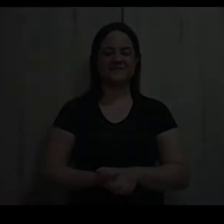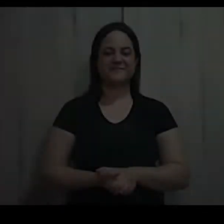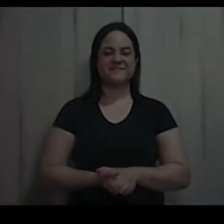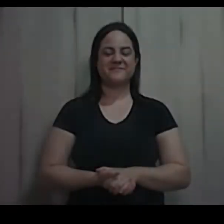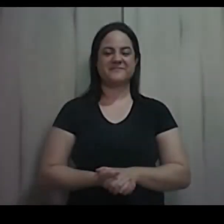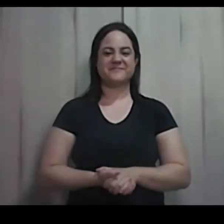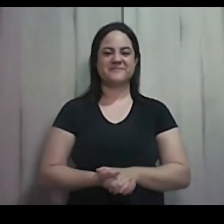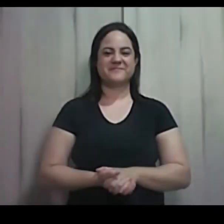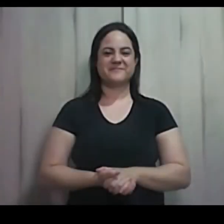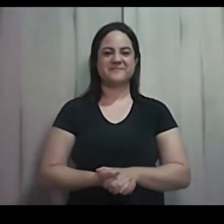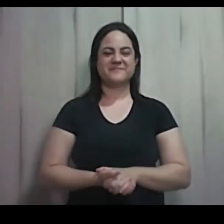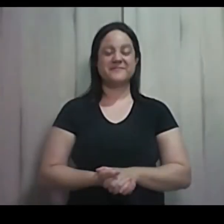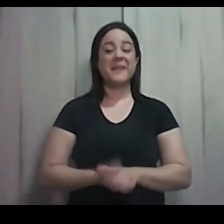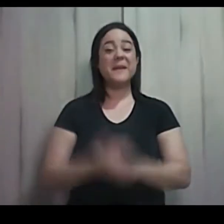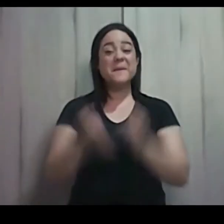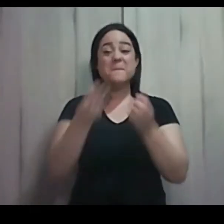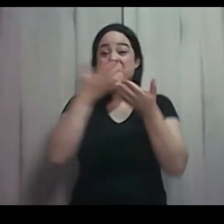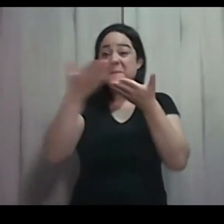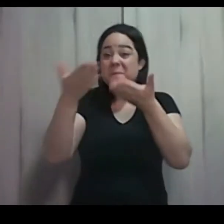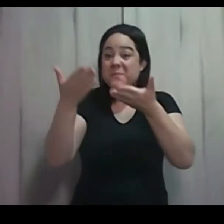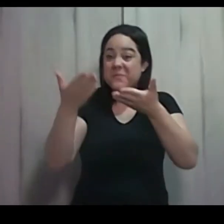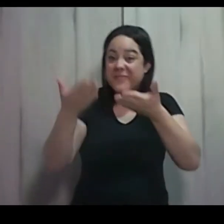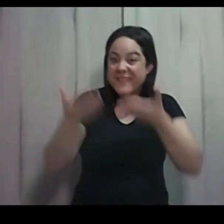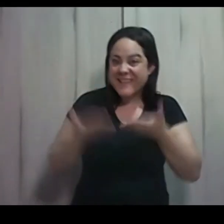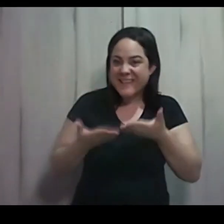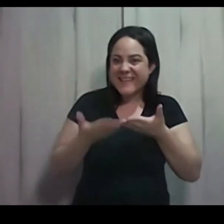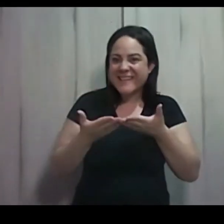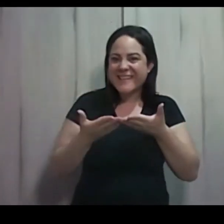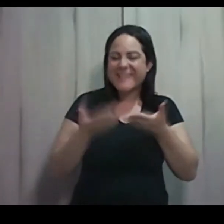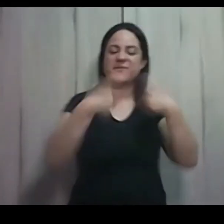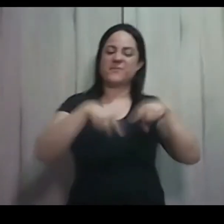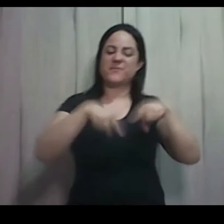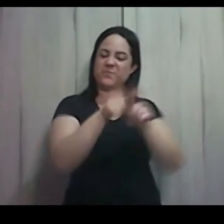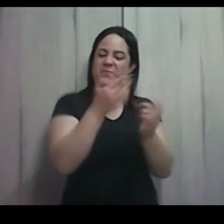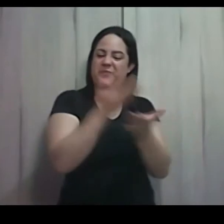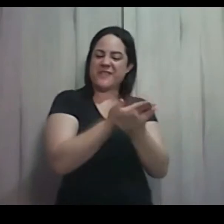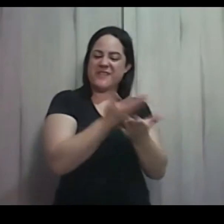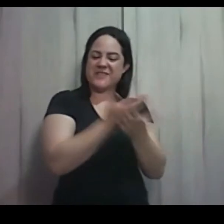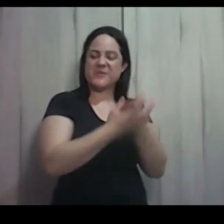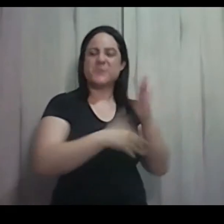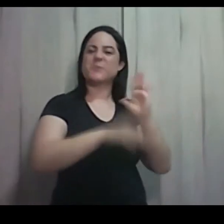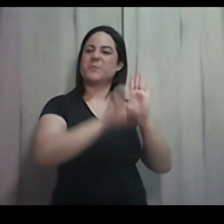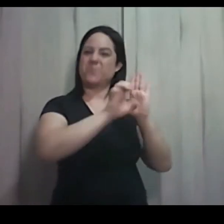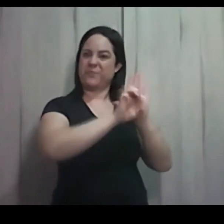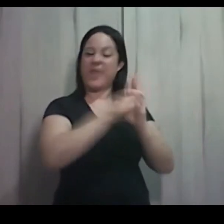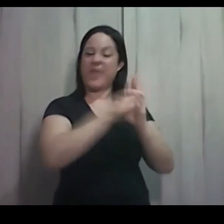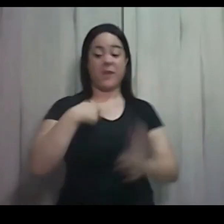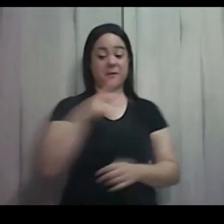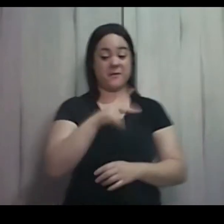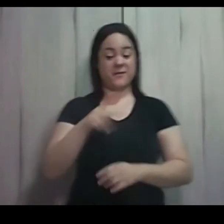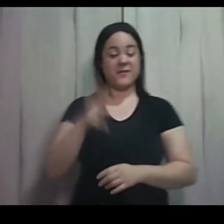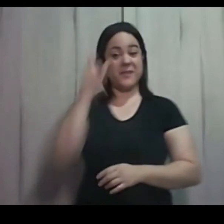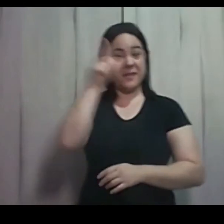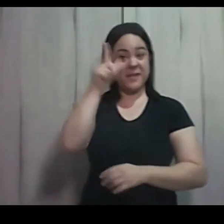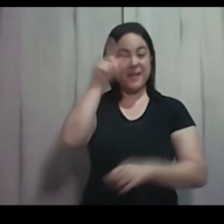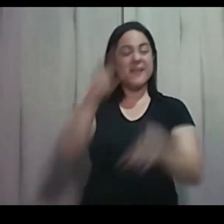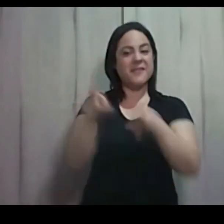Sejam bem-vindos! Voltamos ao estudo do livro de Êxodo. Eu, o professor Leclerc, e aqui ao meu lado a professora